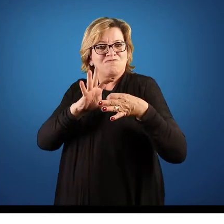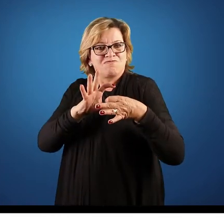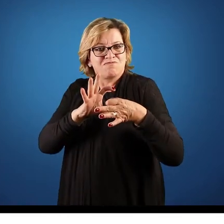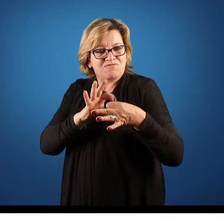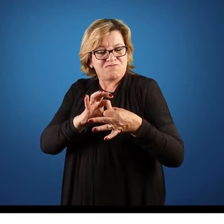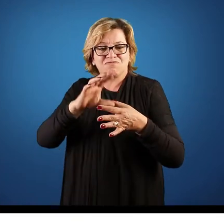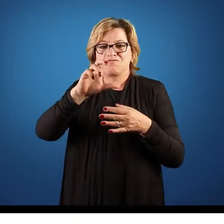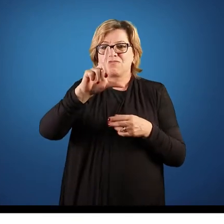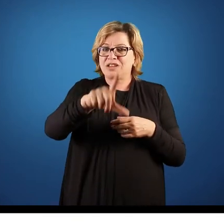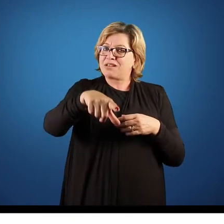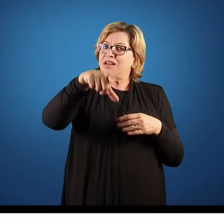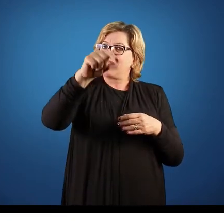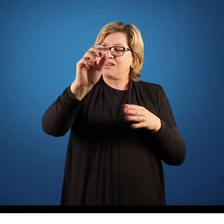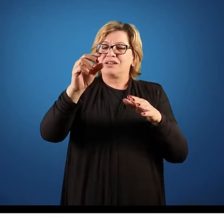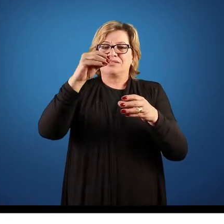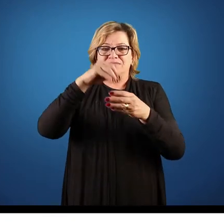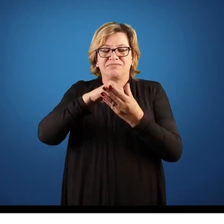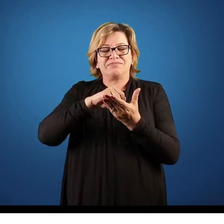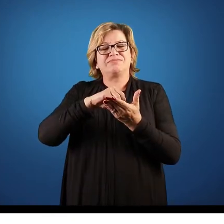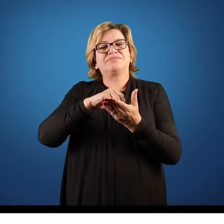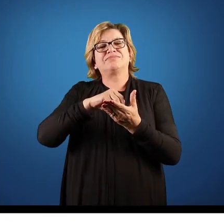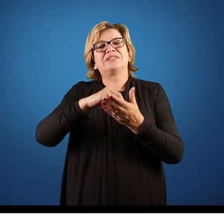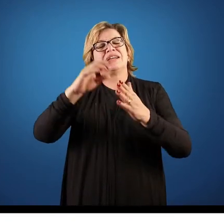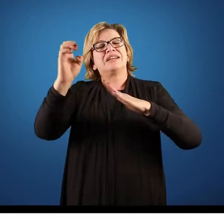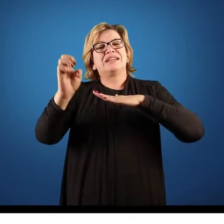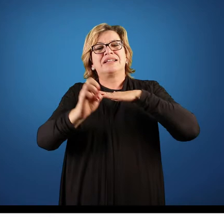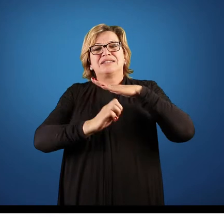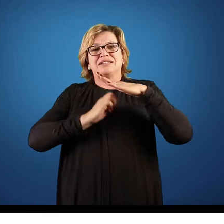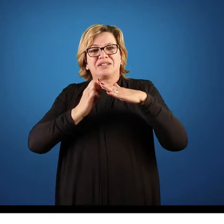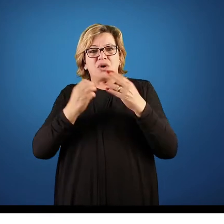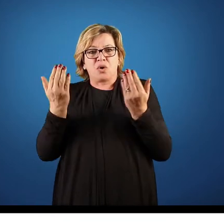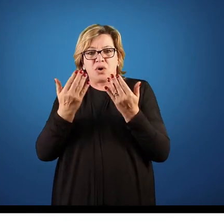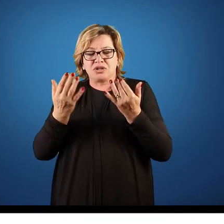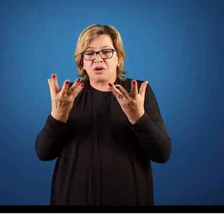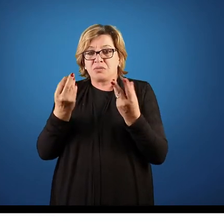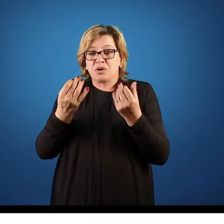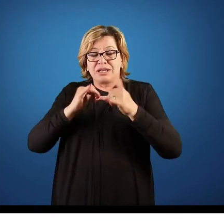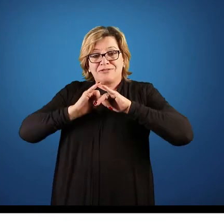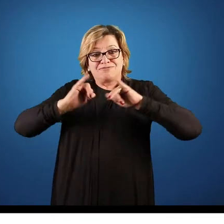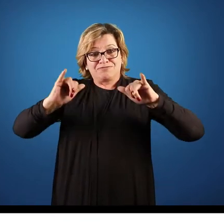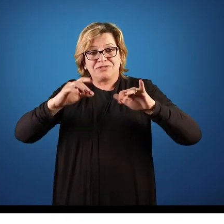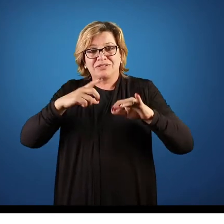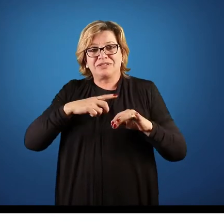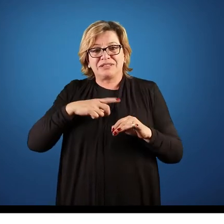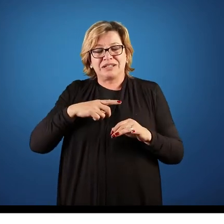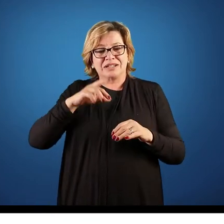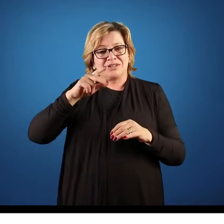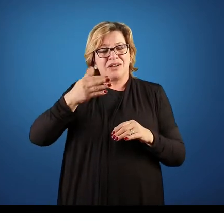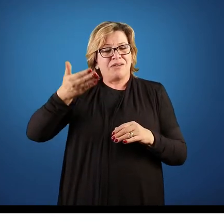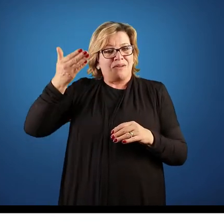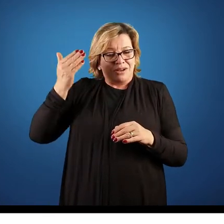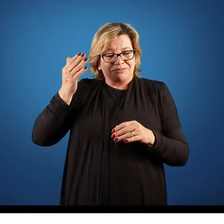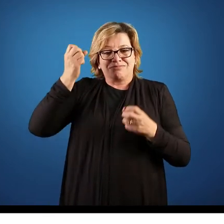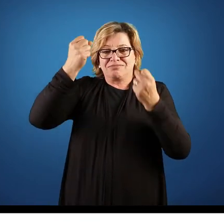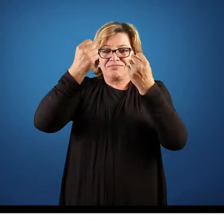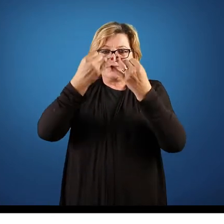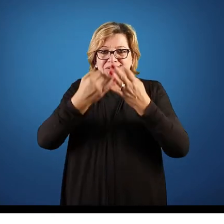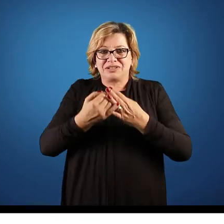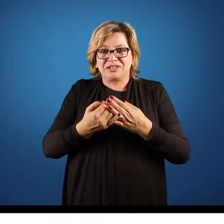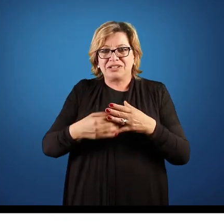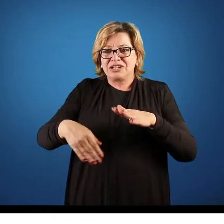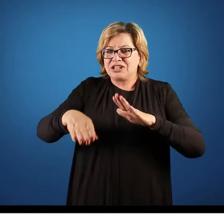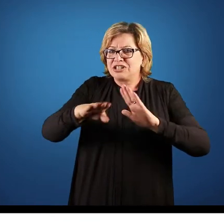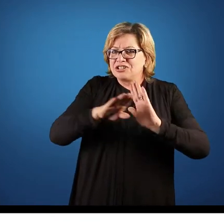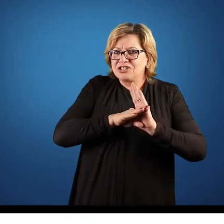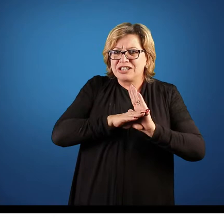empresa. Então, como é muito interessante, nós temos hoje muitas informações. Então, como eu falei para vocês na unidade anterior, quando chegou um